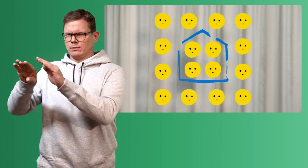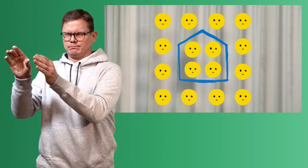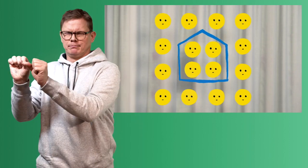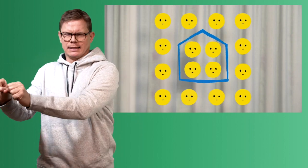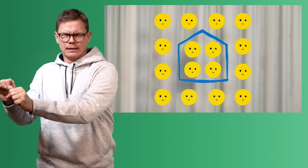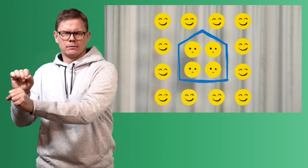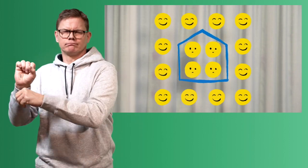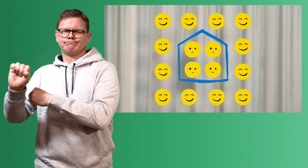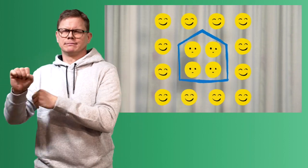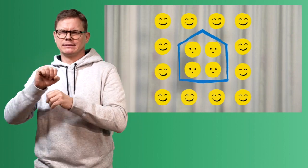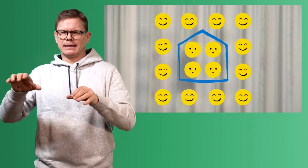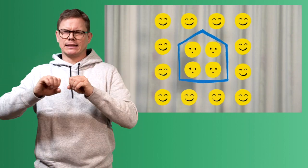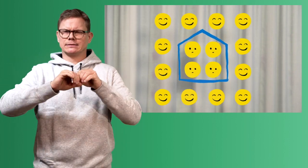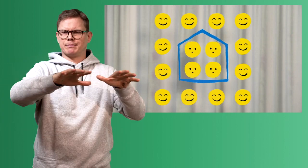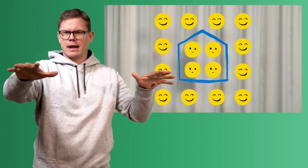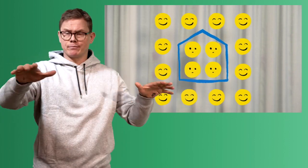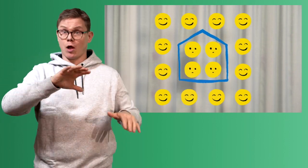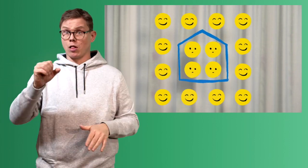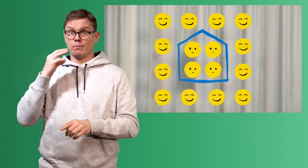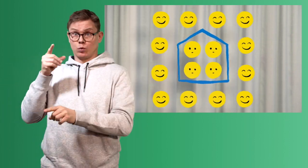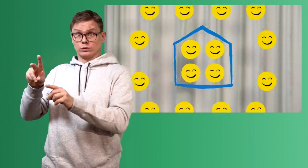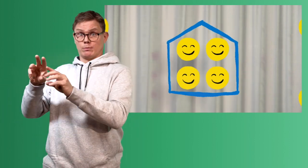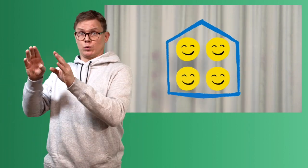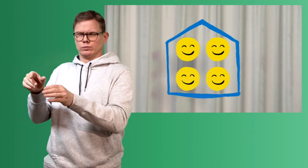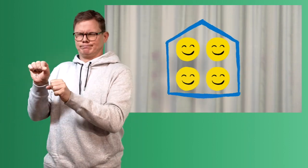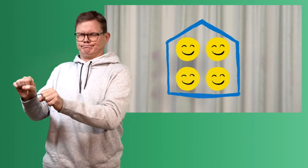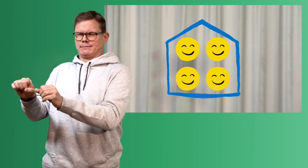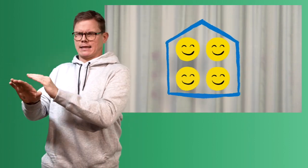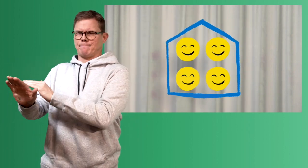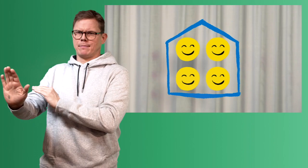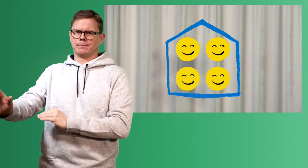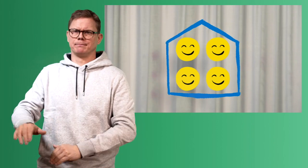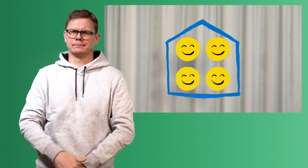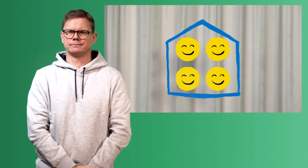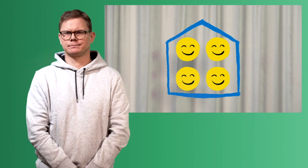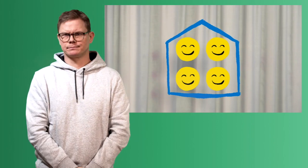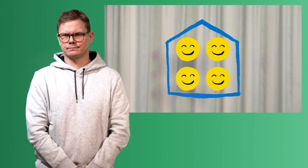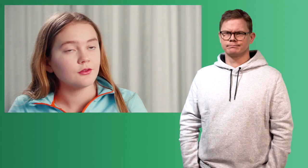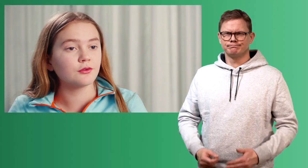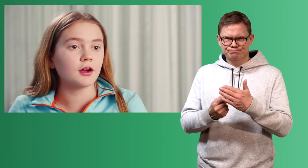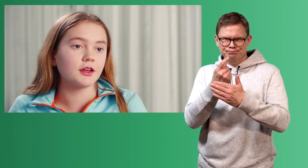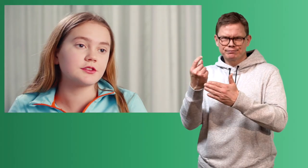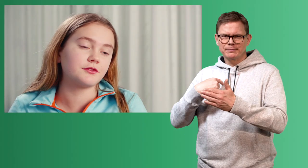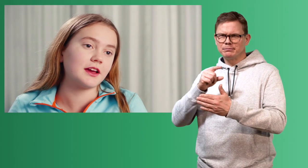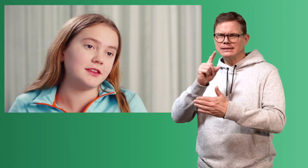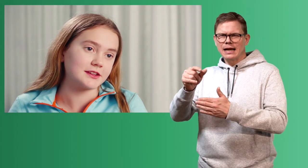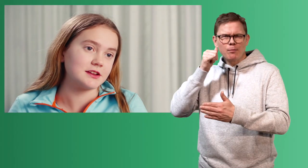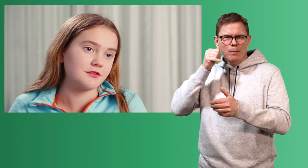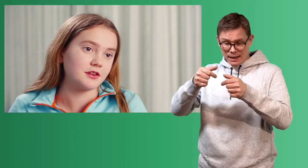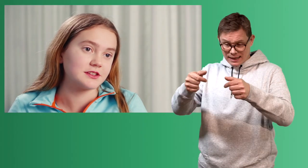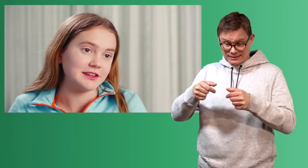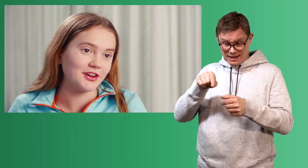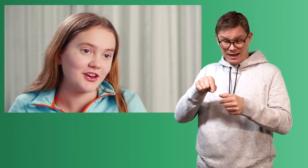at man holder seg inne i huset for ikke å spre smitte, og også at hele familien er hjemme. Noen ganger så får jeg